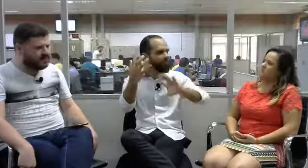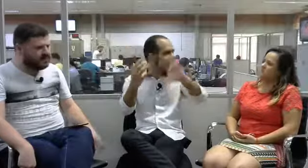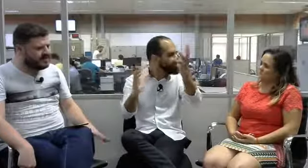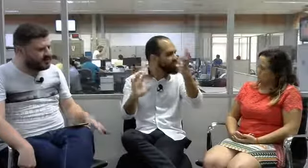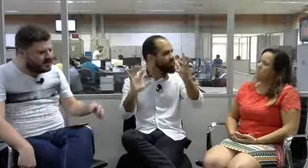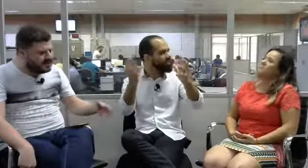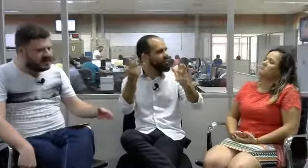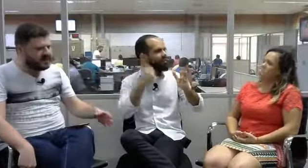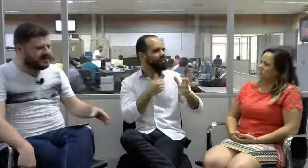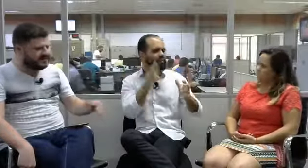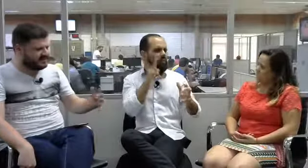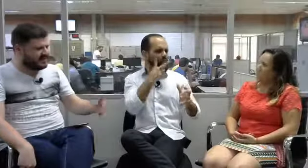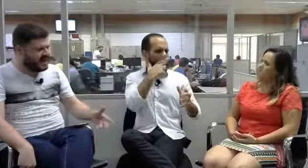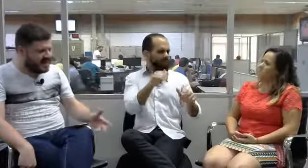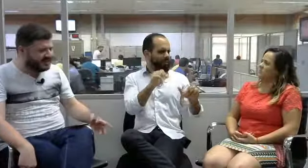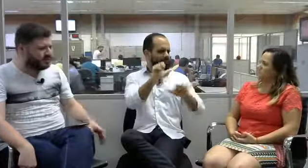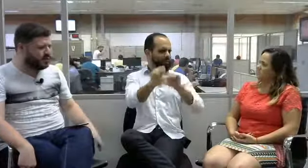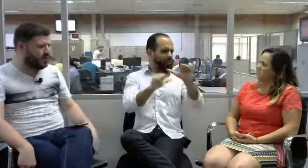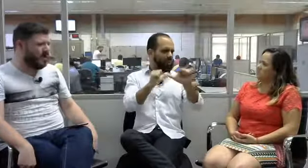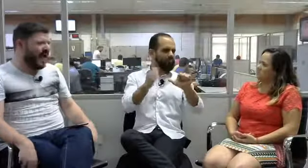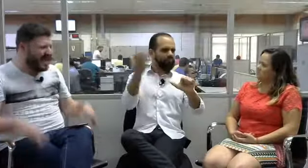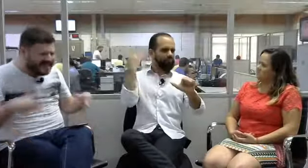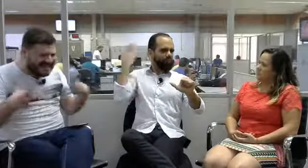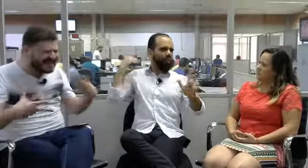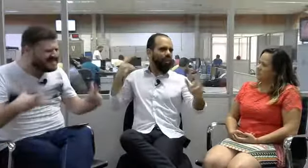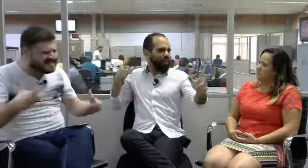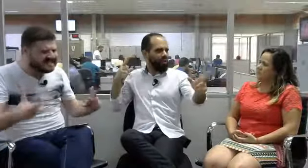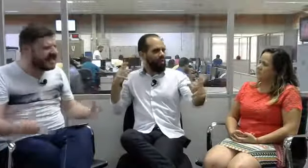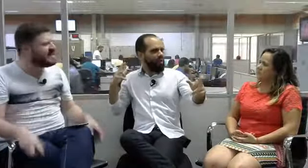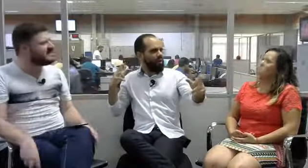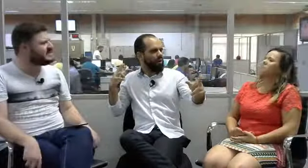que está mudando, ainda que seja lento, ainda tem resistência.